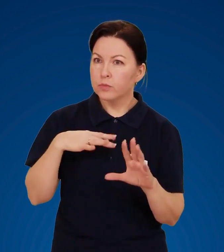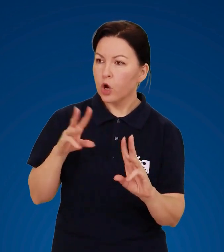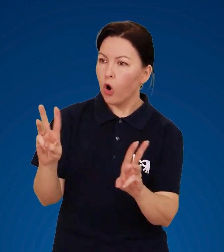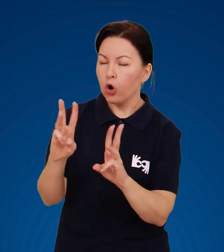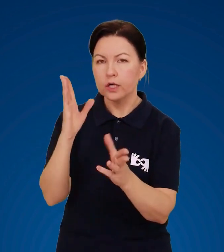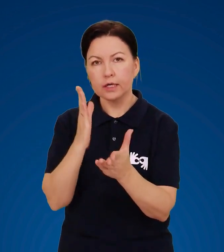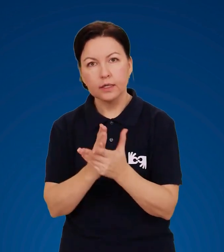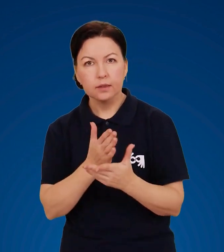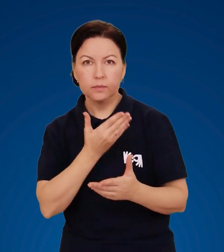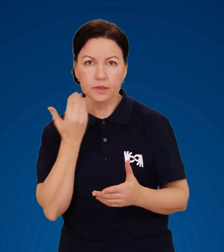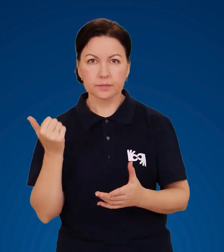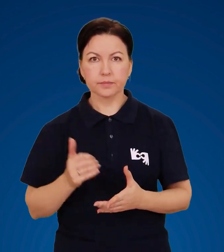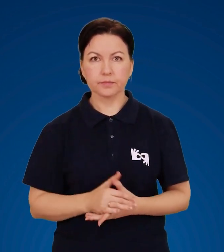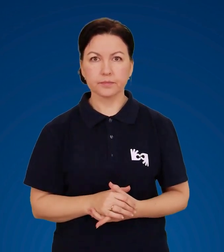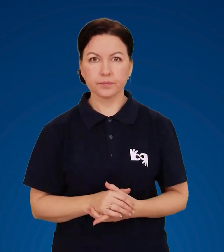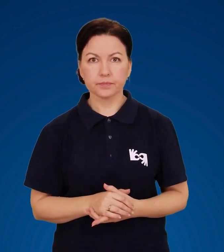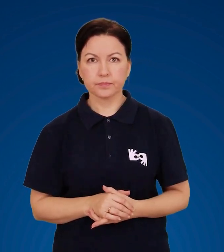чи часом щось не горить.